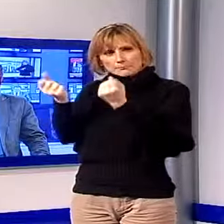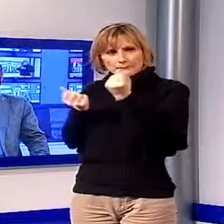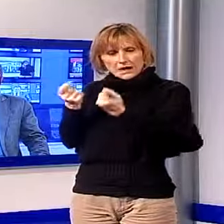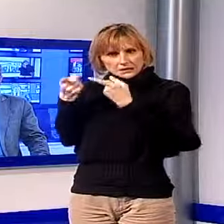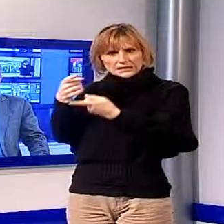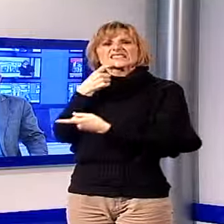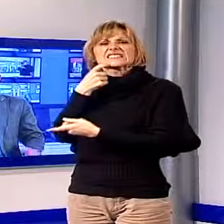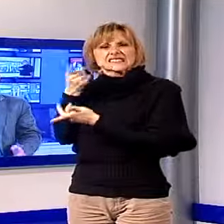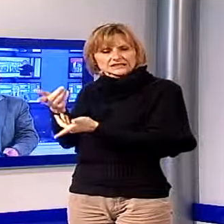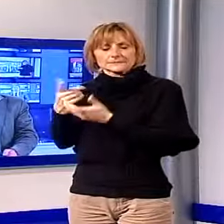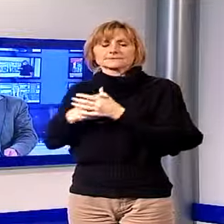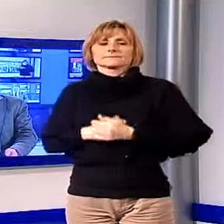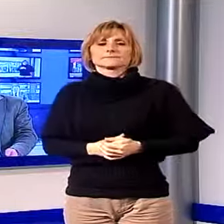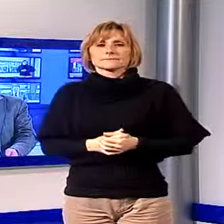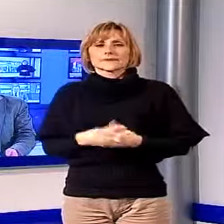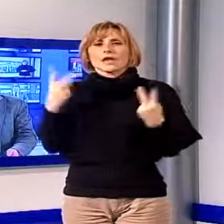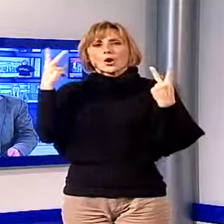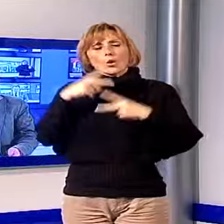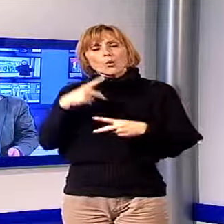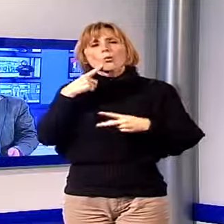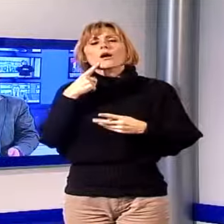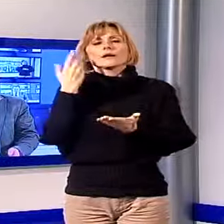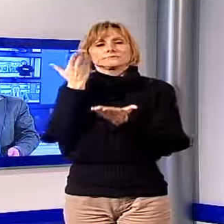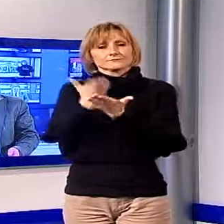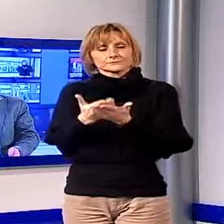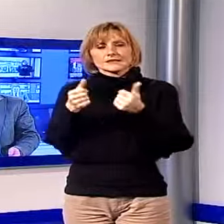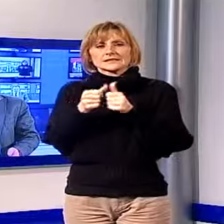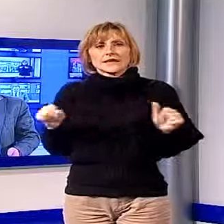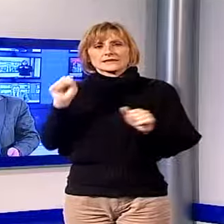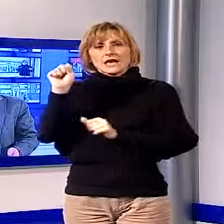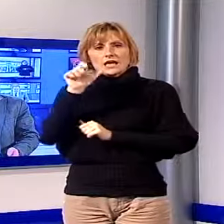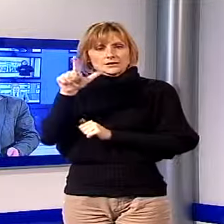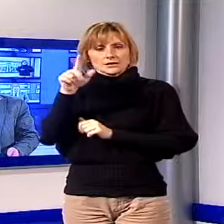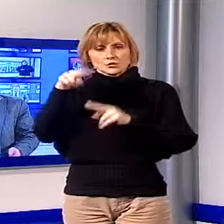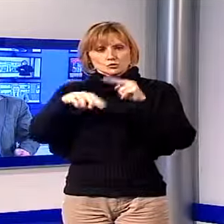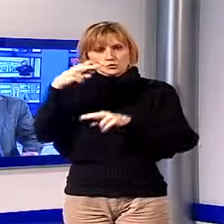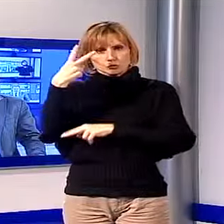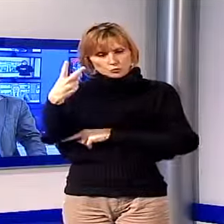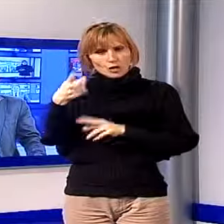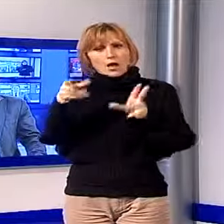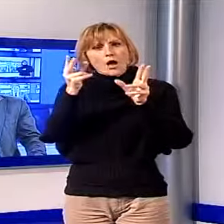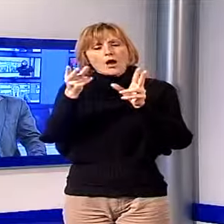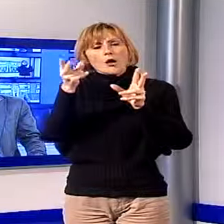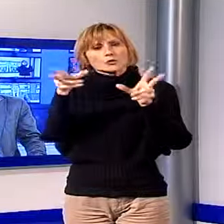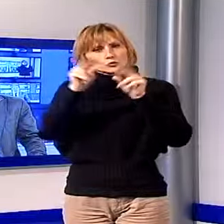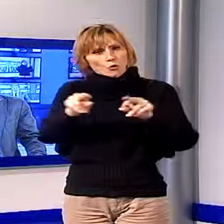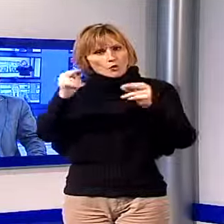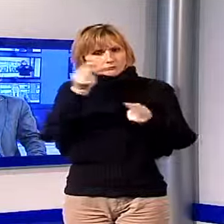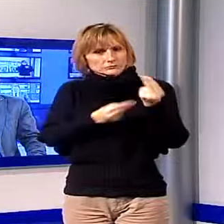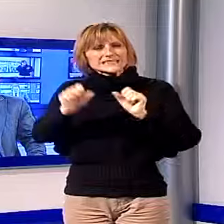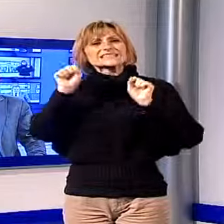A Lucca ancora è stato presentato nella sede dell'Asl numero 2 il progetto di rinnovamento della sanità